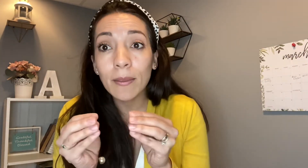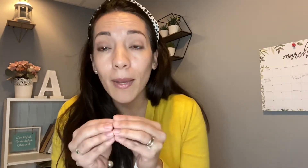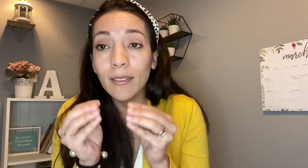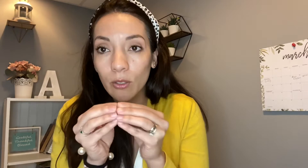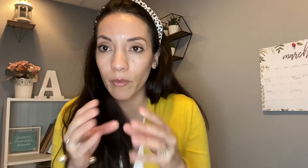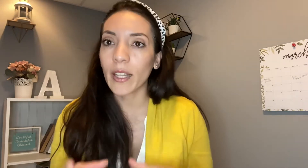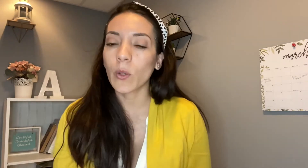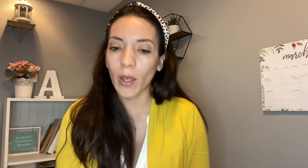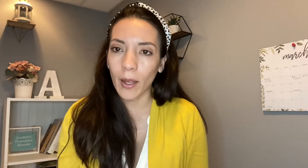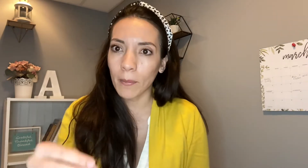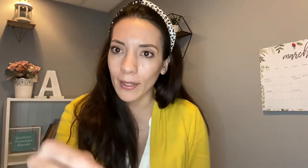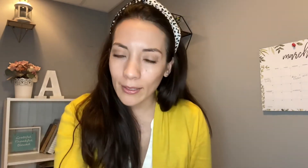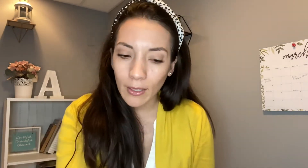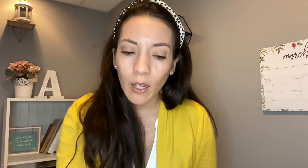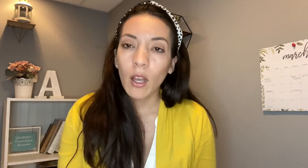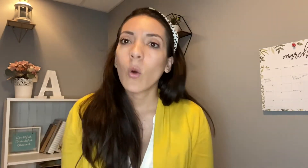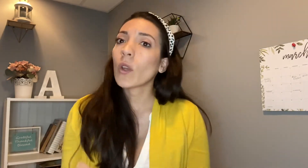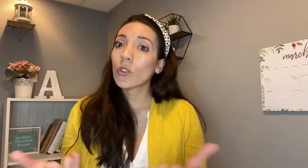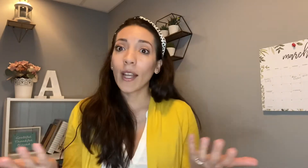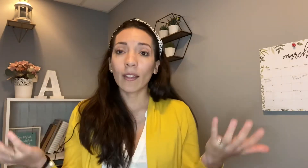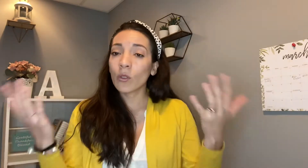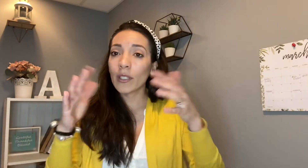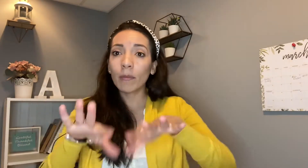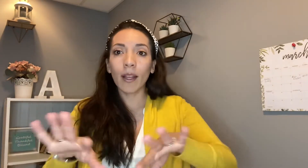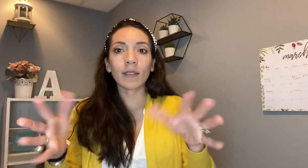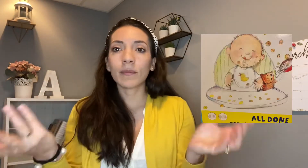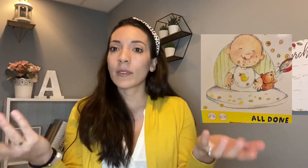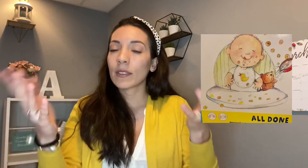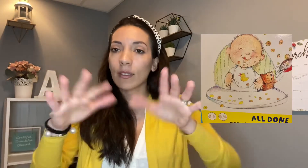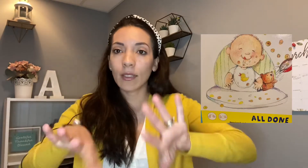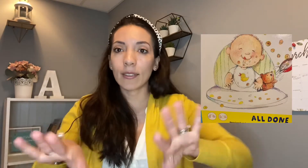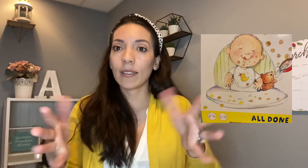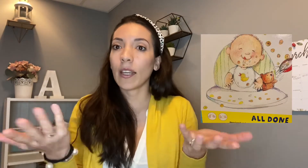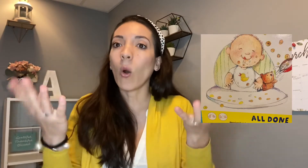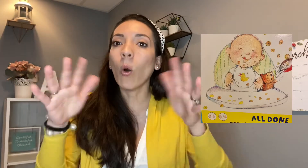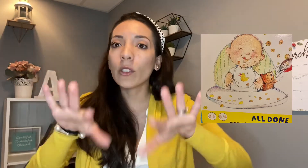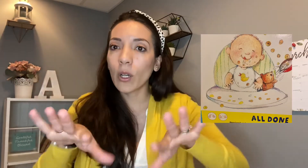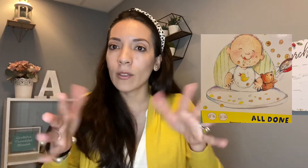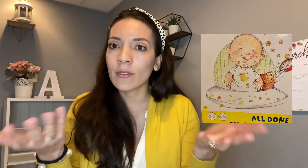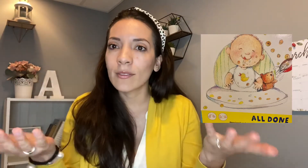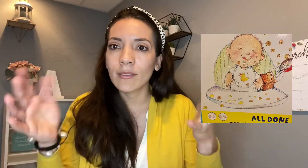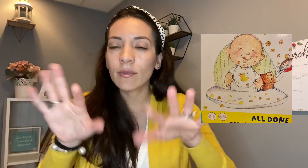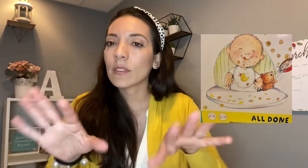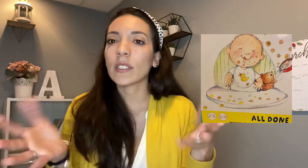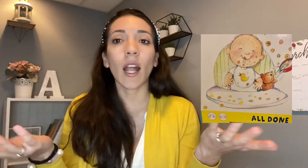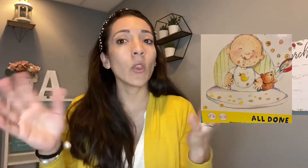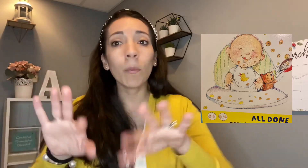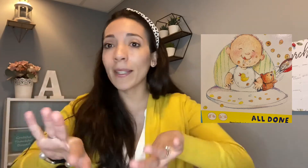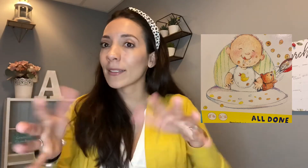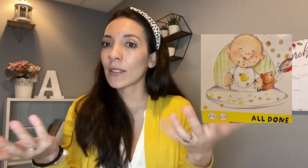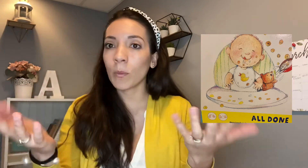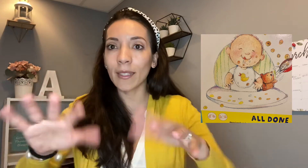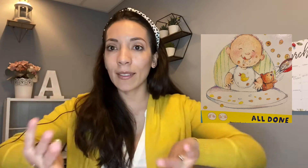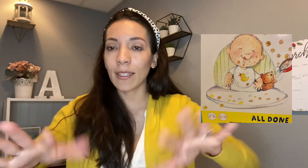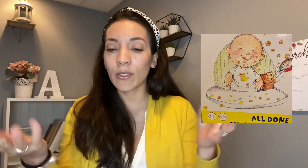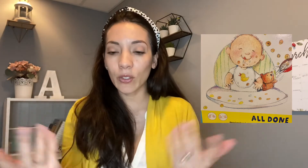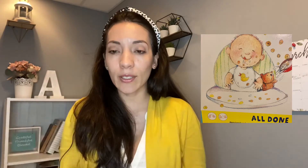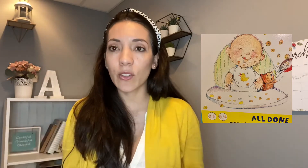más eso significa te voy a dar más cuando ya no quieren más es así hold on ya no más no más entonces ellos